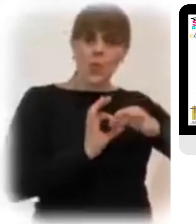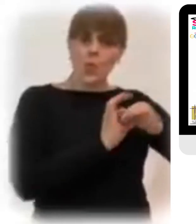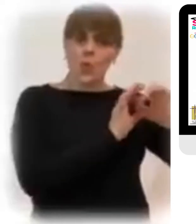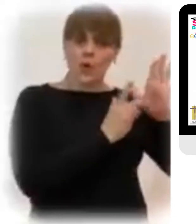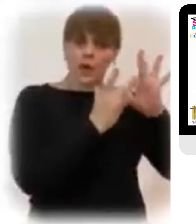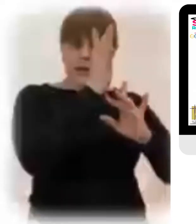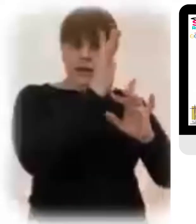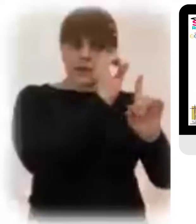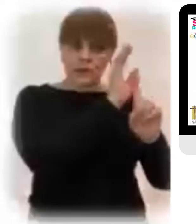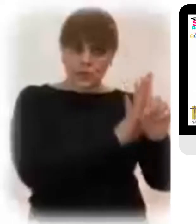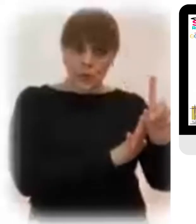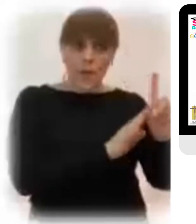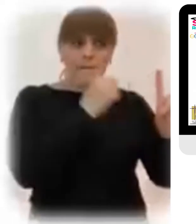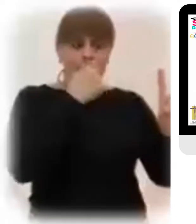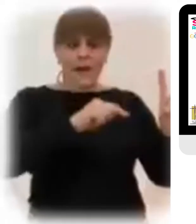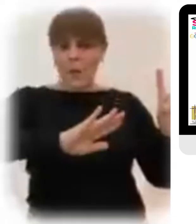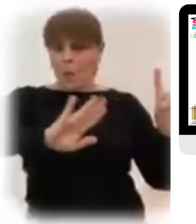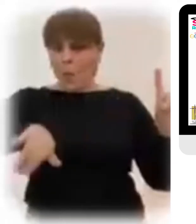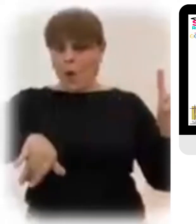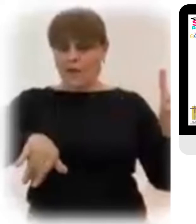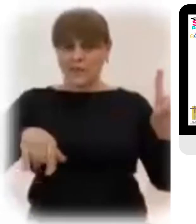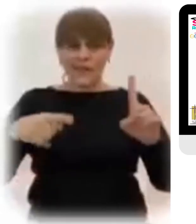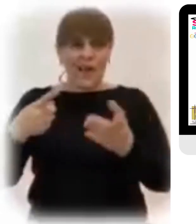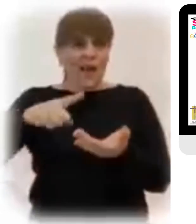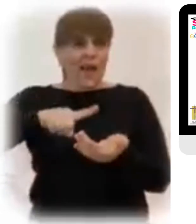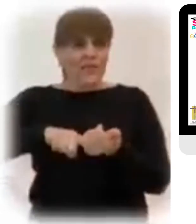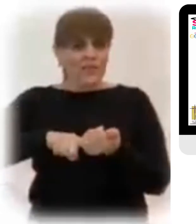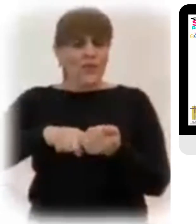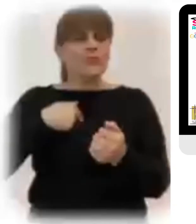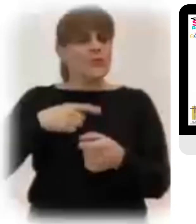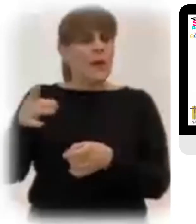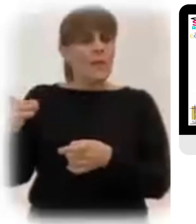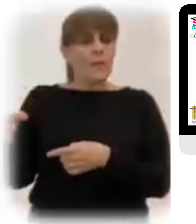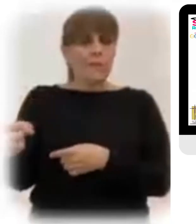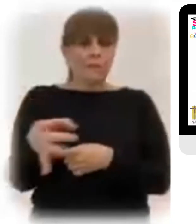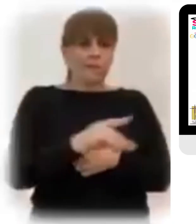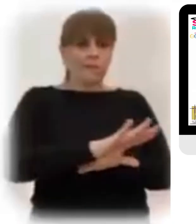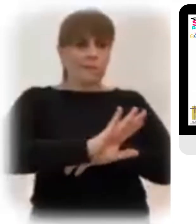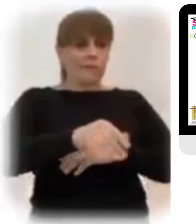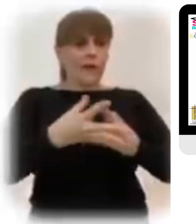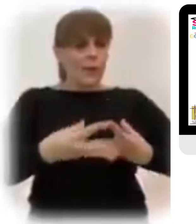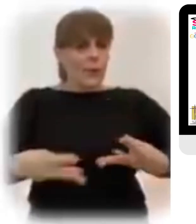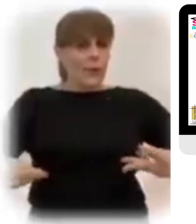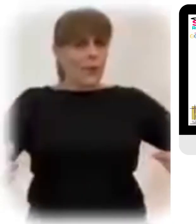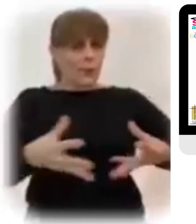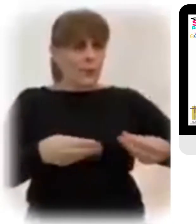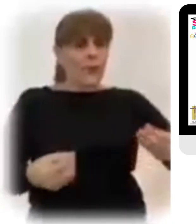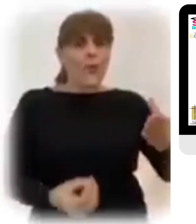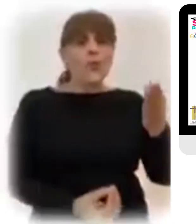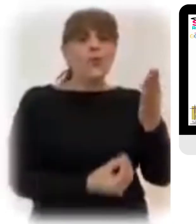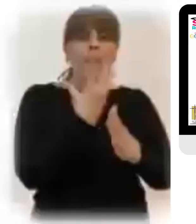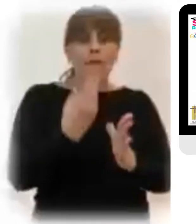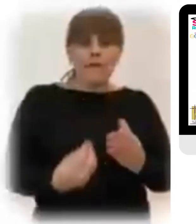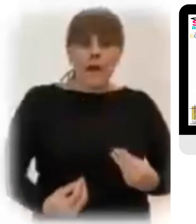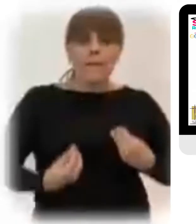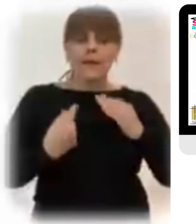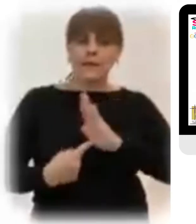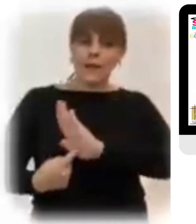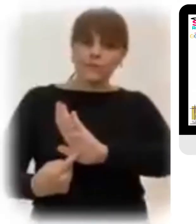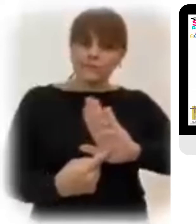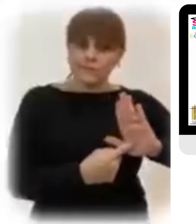unirse a Jesús Para vencer todos los signos de muerte Y crear nuevos signos de vida